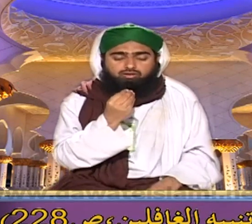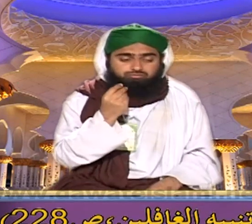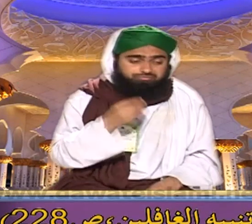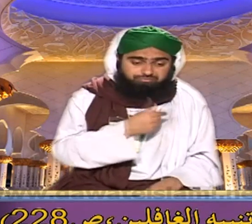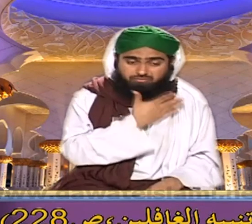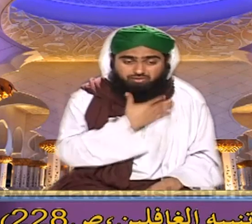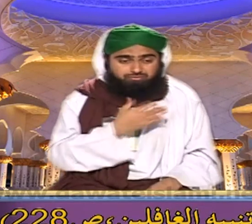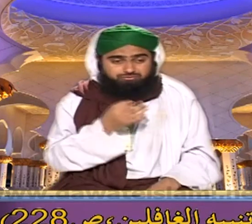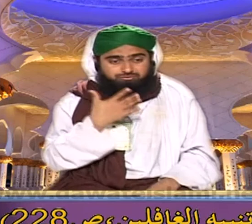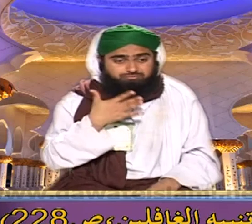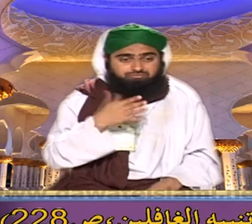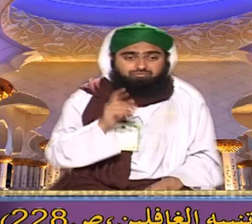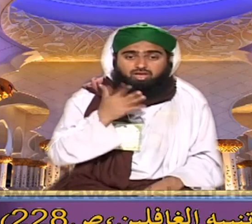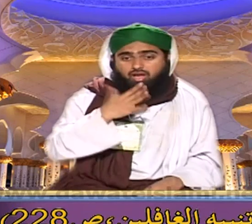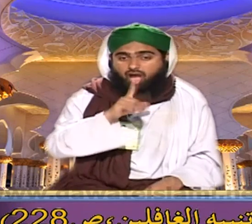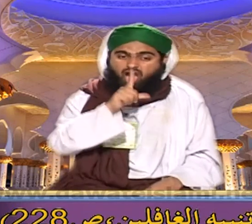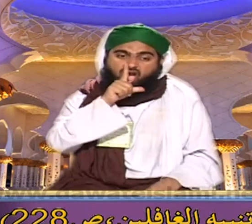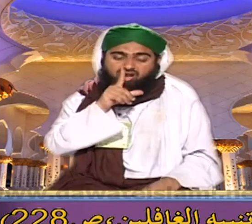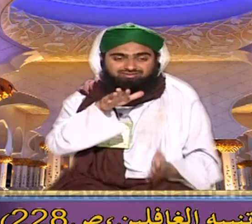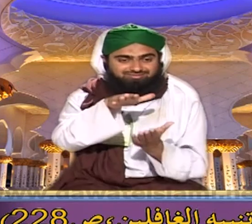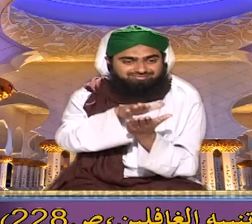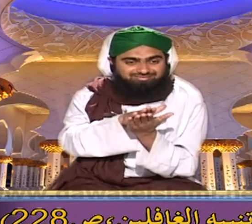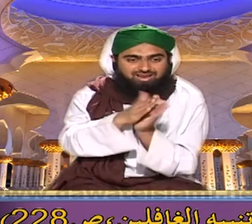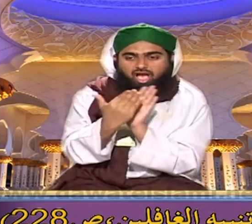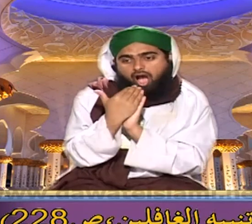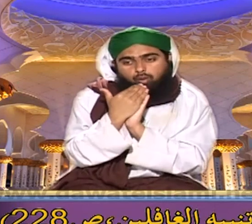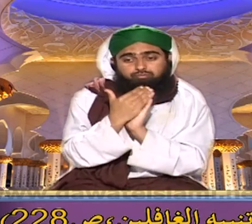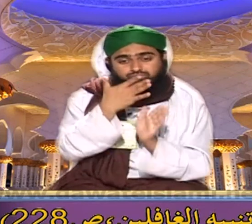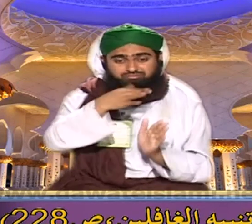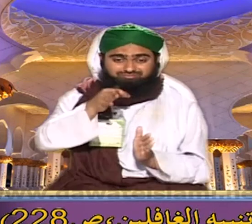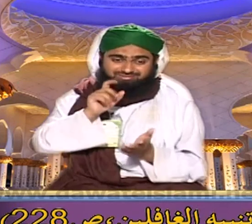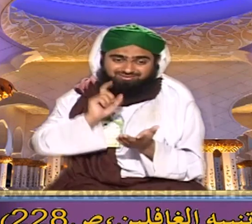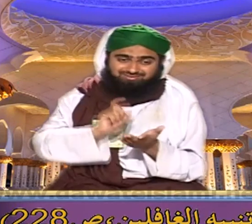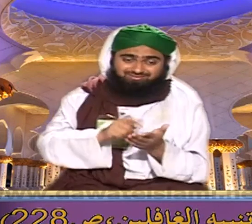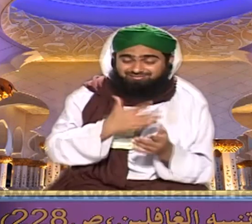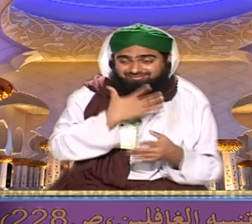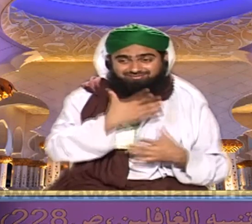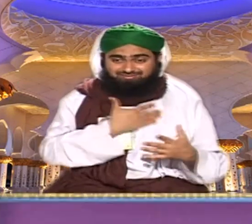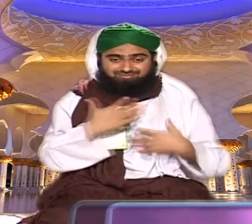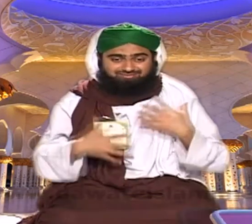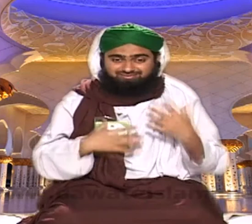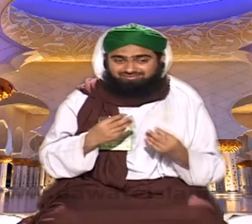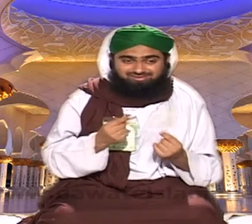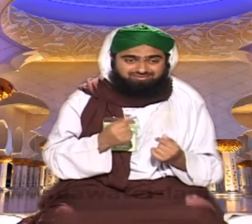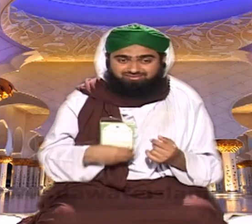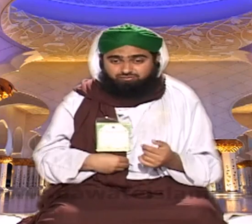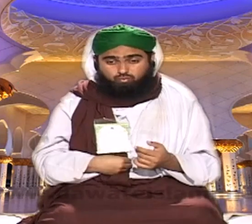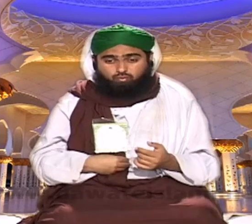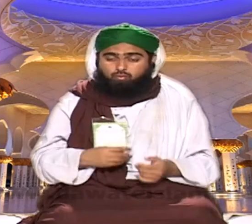کوئی کھانے کی چیز اس کو پسند آگئی سب باہر نکریں گرمہ گرم بند کباب تیار ہو رہے ہیں بھوک بھی لگ جاتی